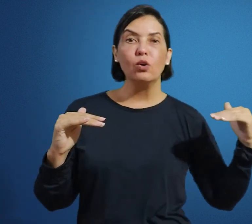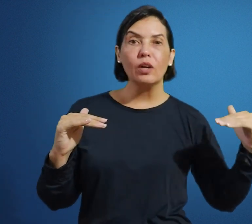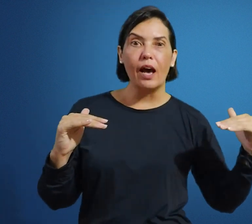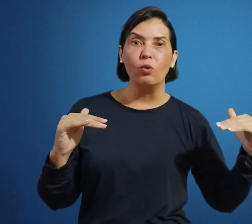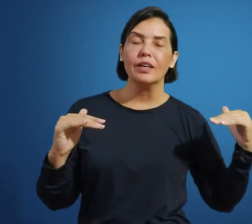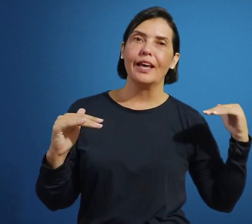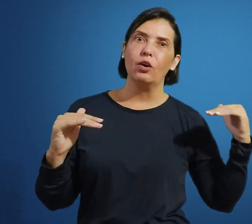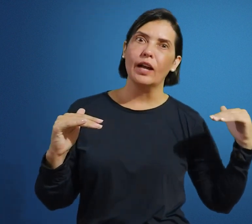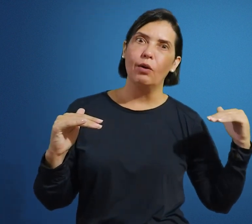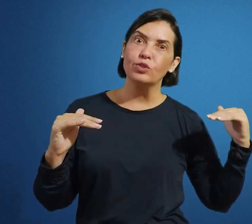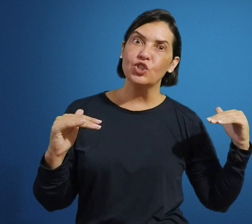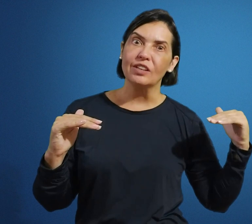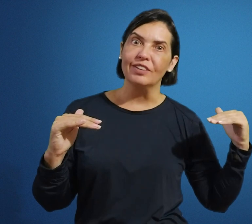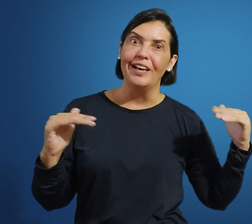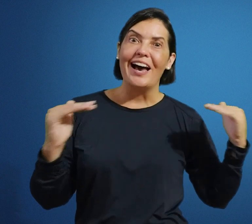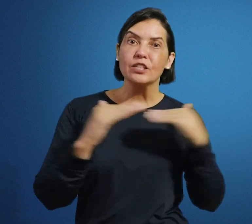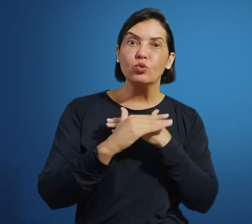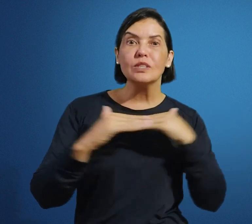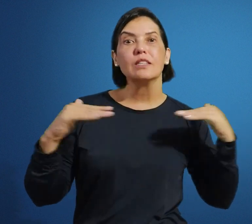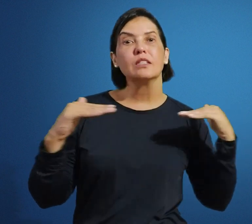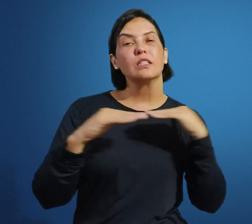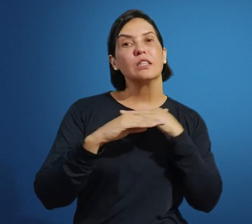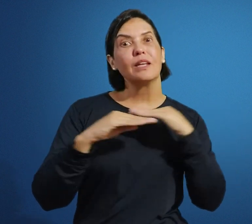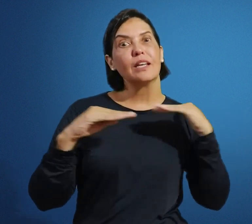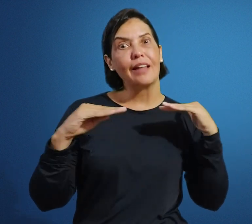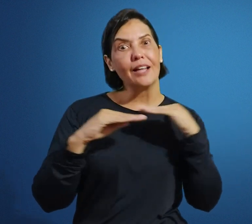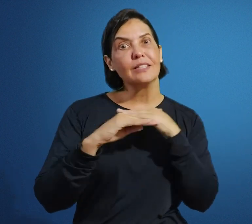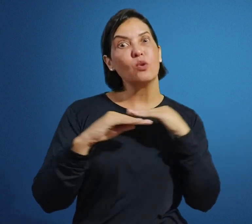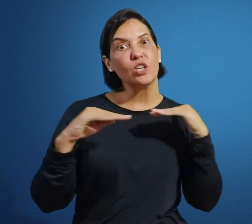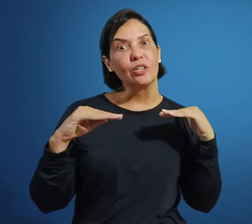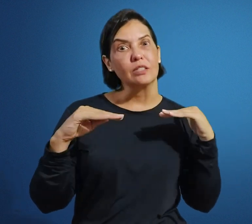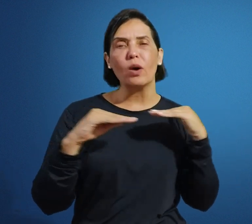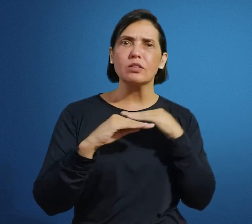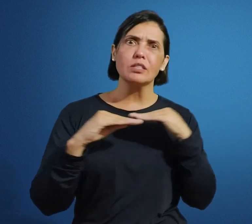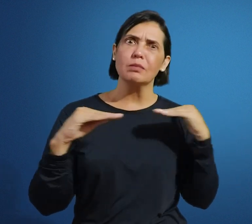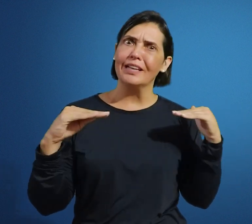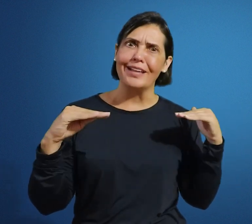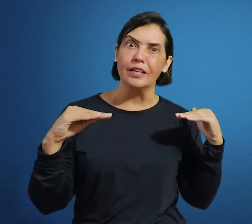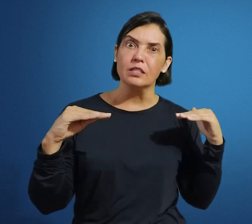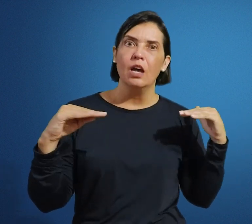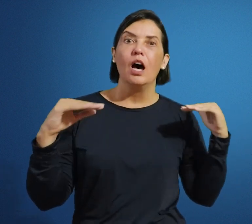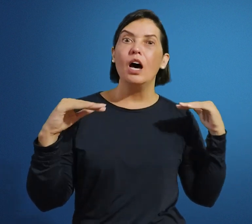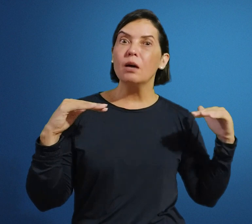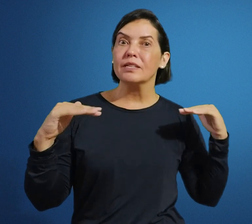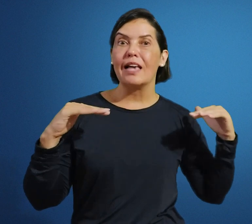oral, que ela é oral auditiva. As duas existem similaridades linguísticas. Quais são essas similaridades? Ambas